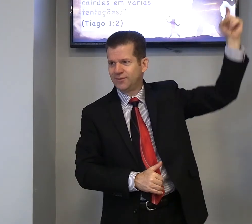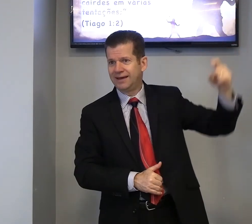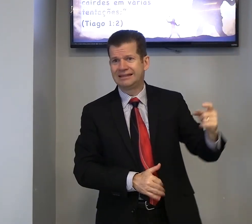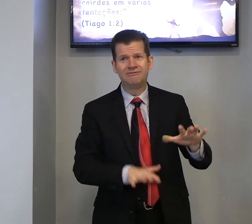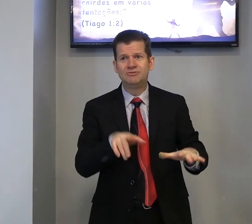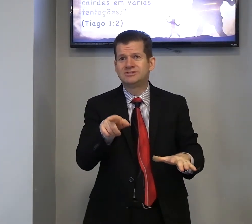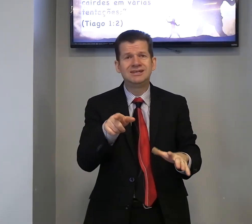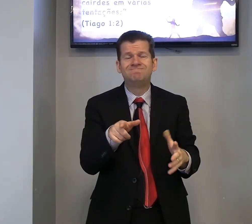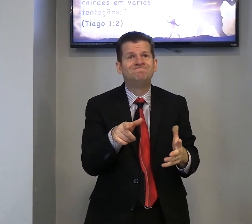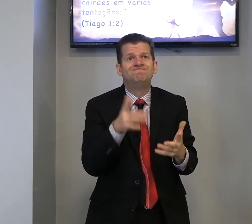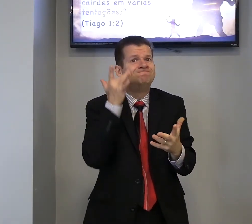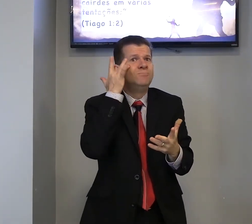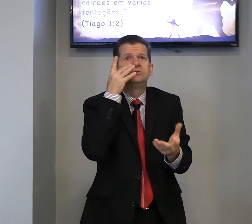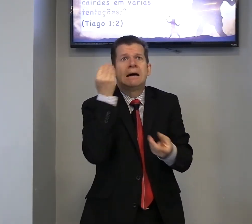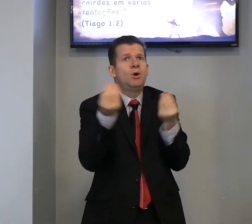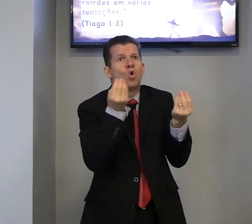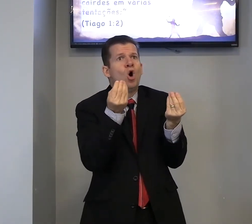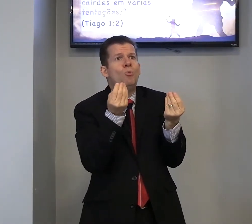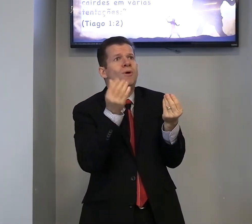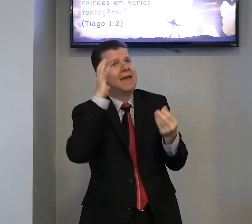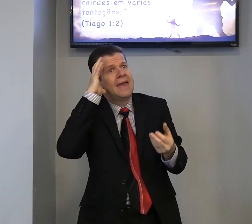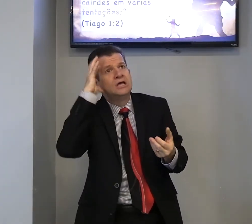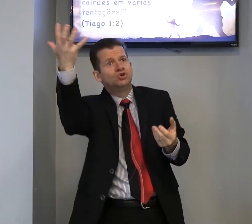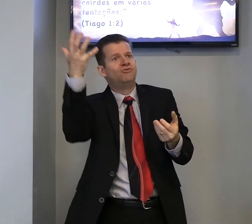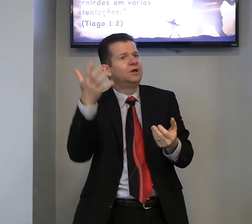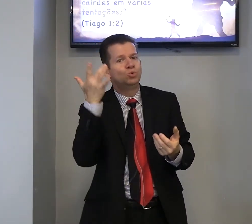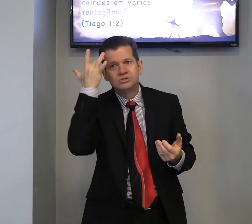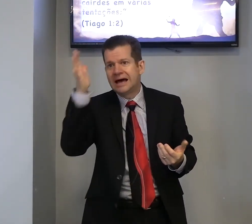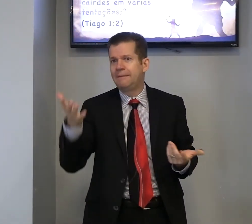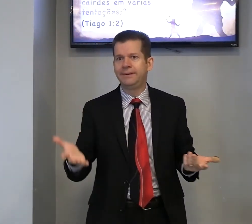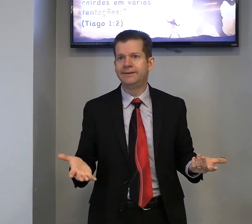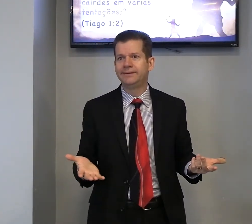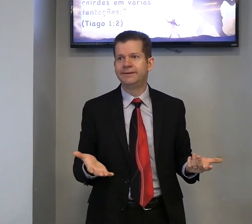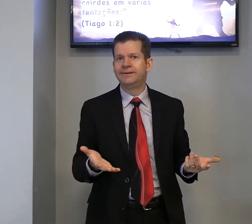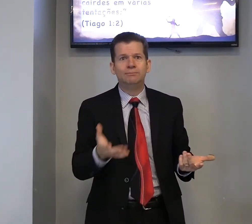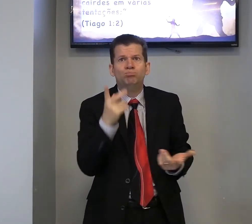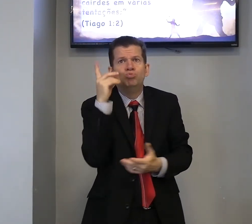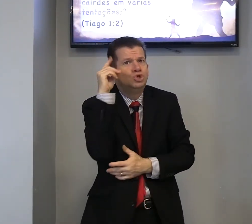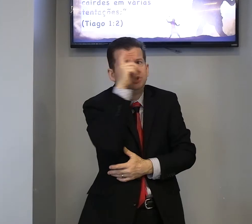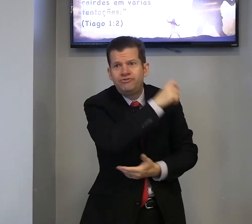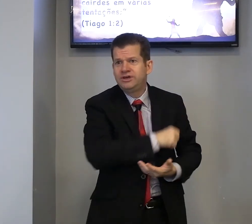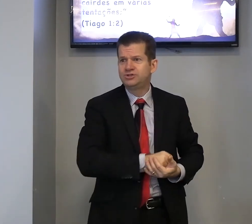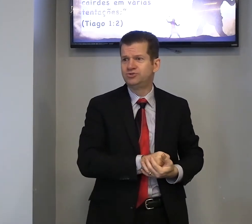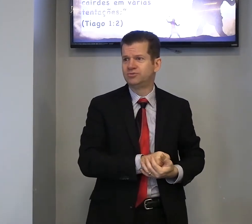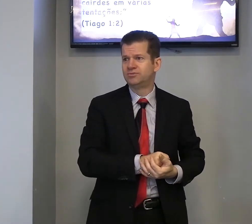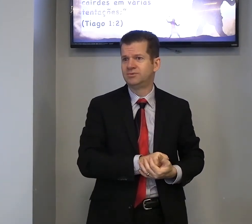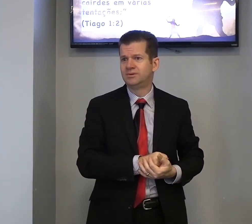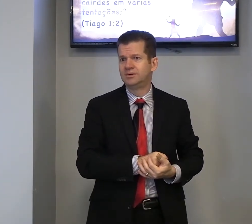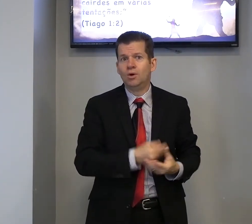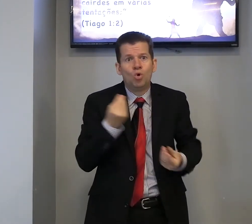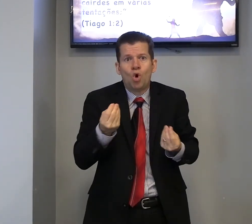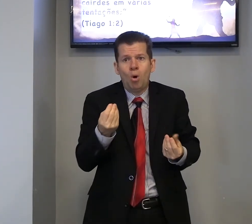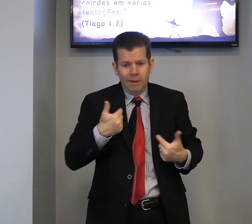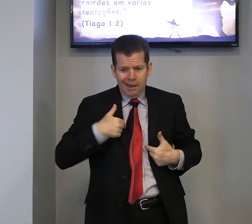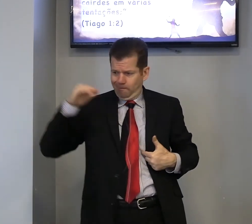não é, talvez você, não sabe como, resolver, não sabe, muito difícil, como erro